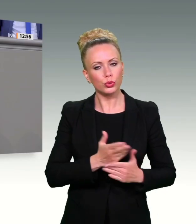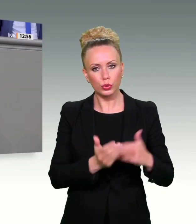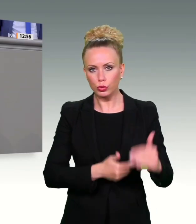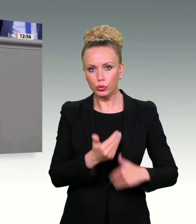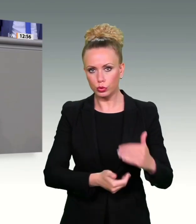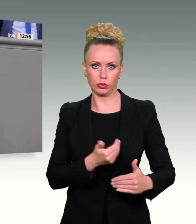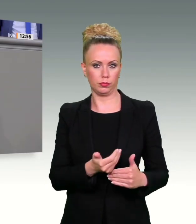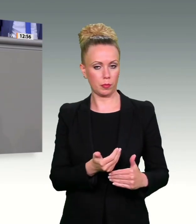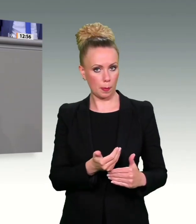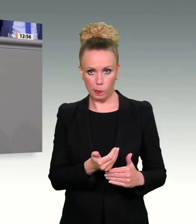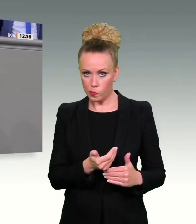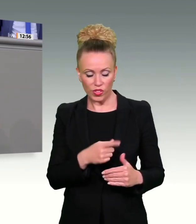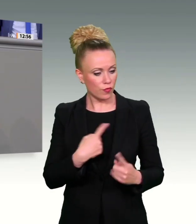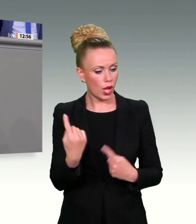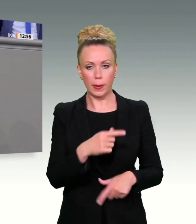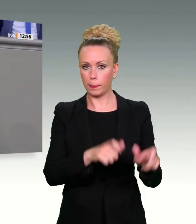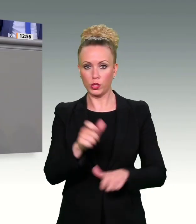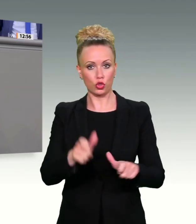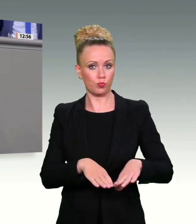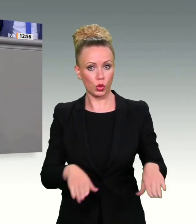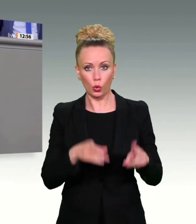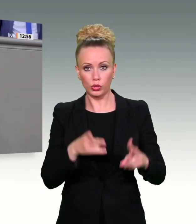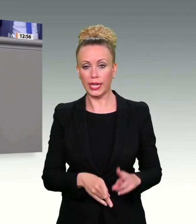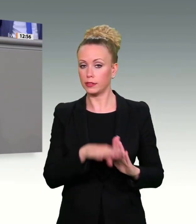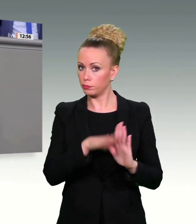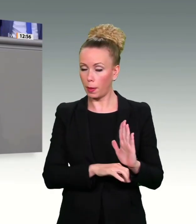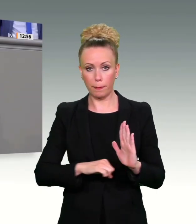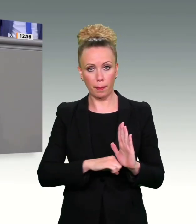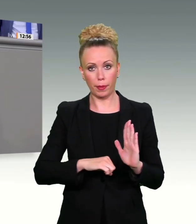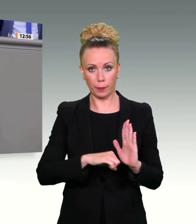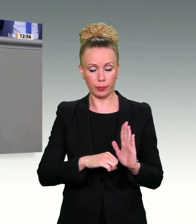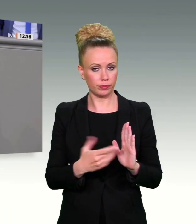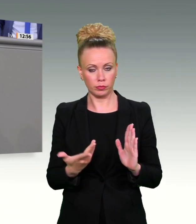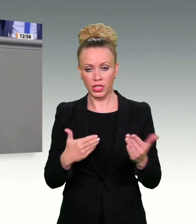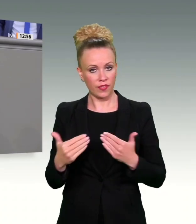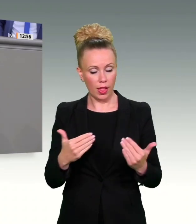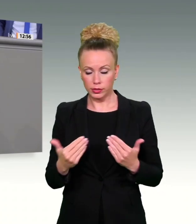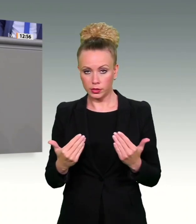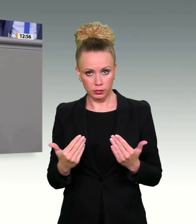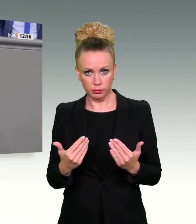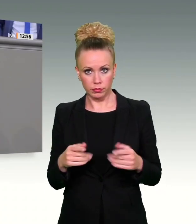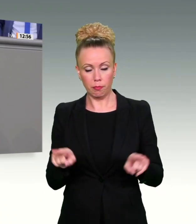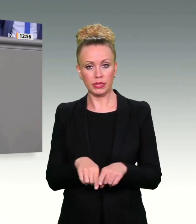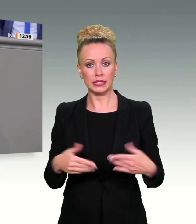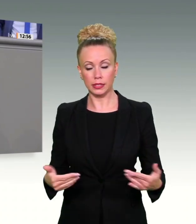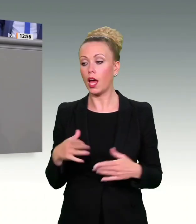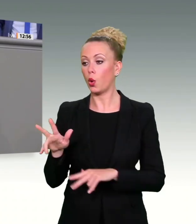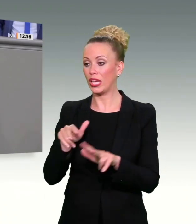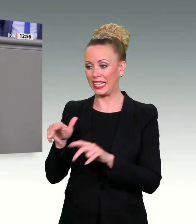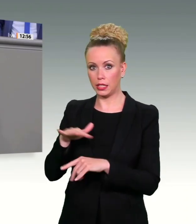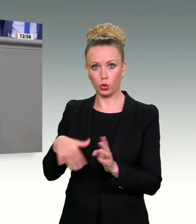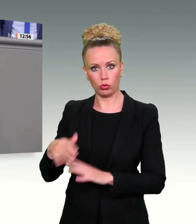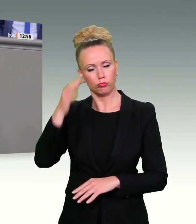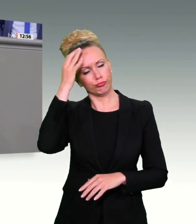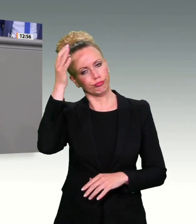nicht verhältnismäßig. Laut EuGH dürfen Regierungen im Übrigen einen Nutzen auch nicht herbeifantasieren. Sie müssen ihn